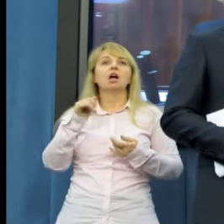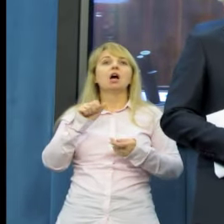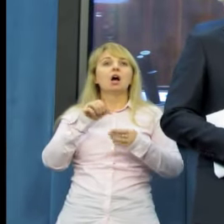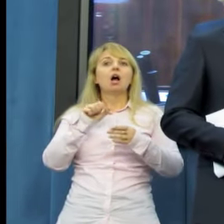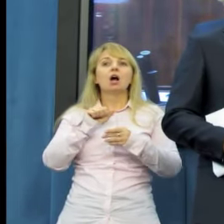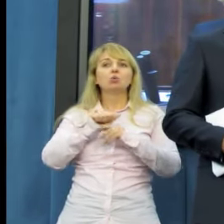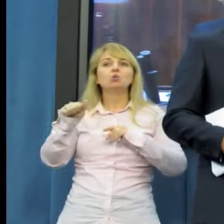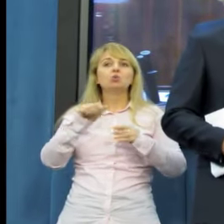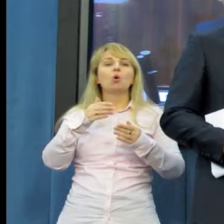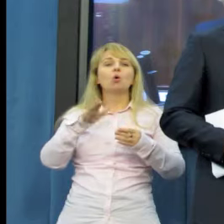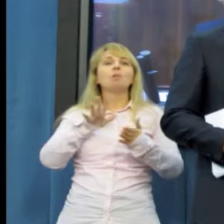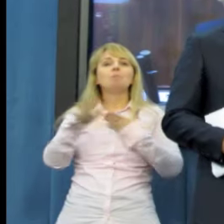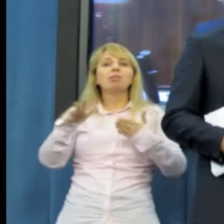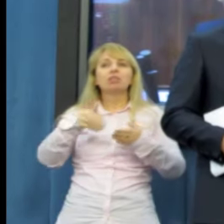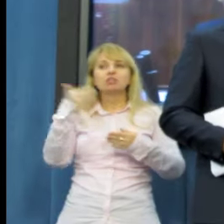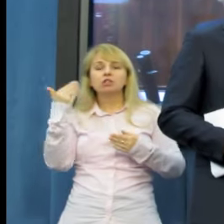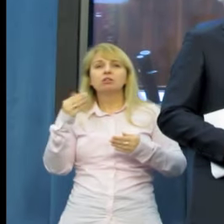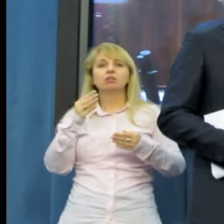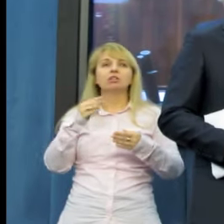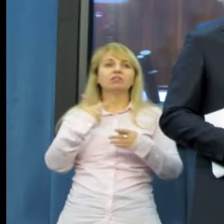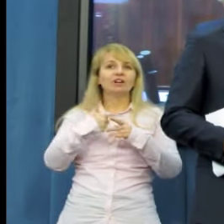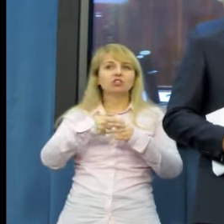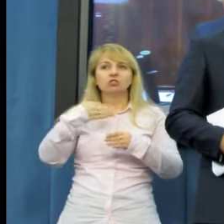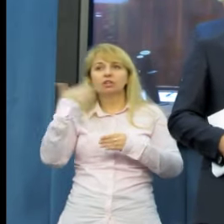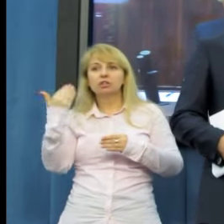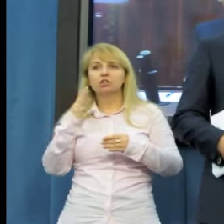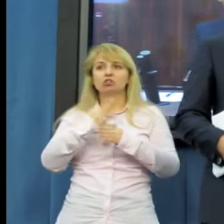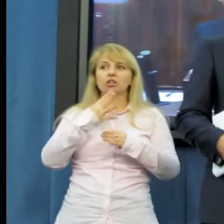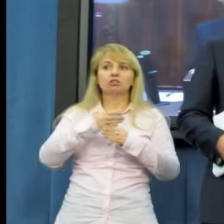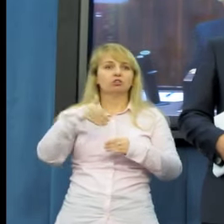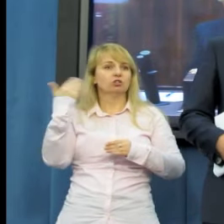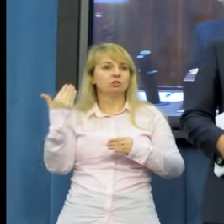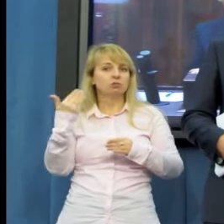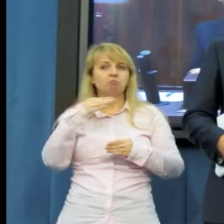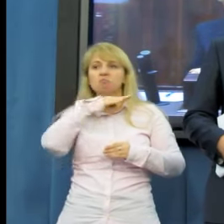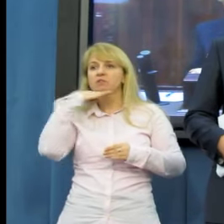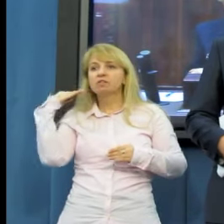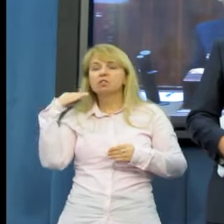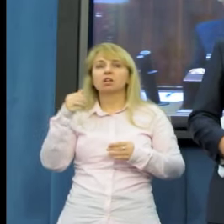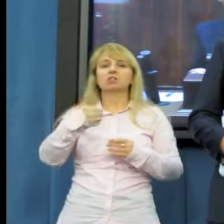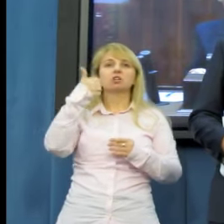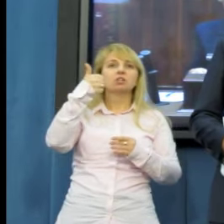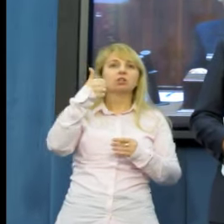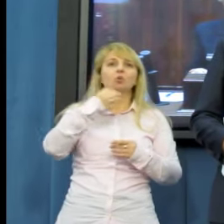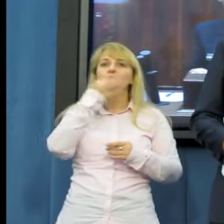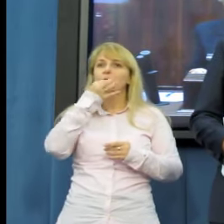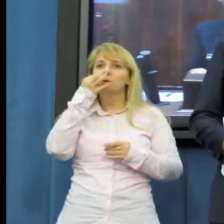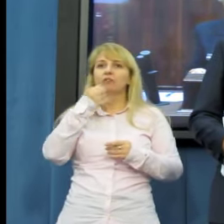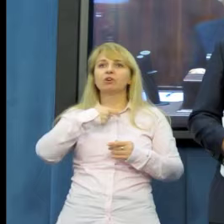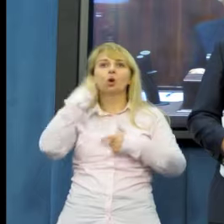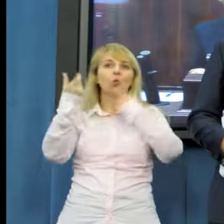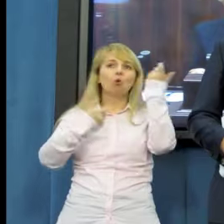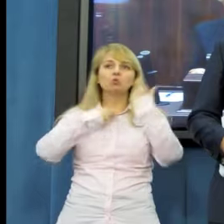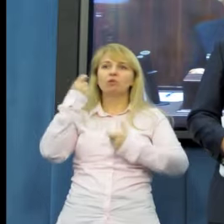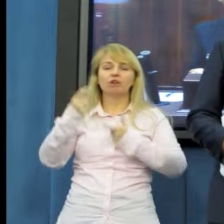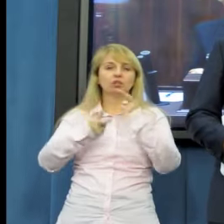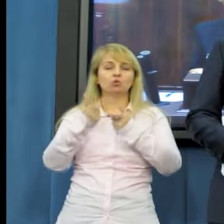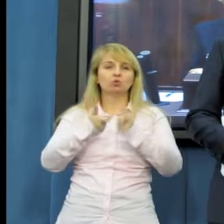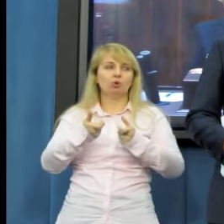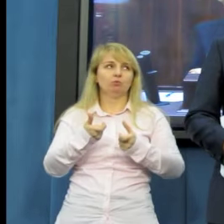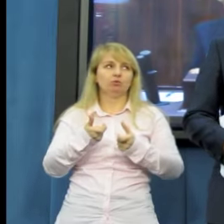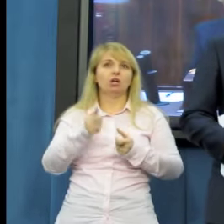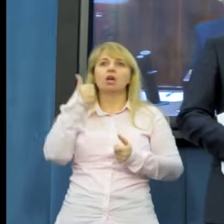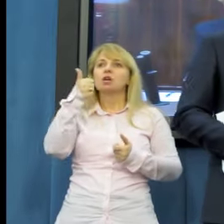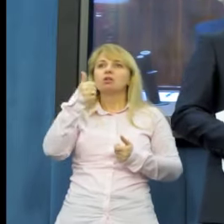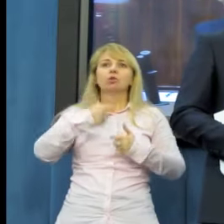15 dni, 20 dni, 40 dni. Wystarczy przegłosować tylko jedną poprawkę, jedno, jedyne